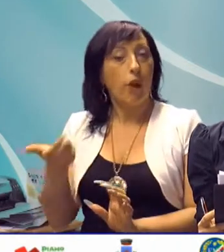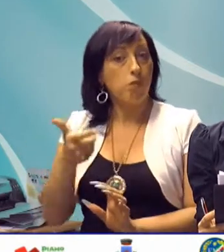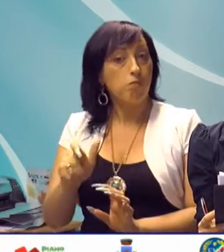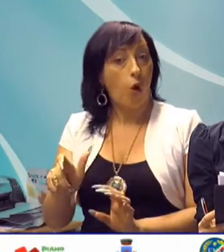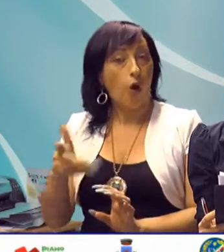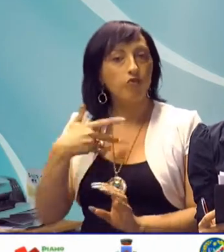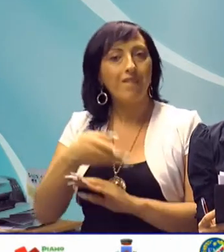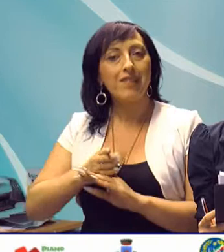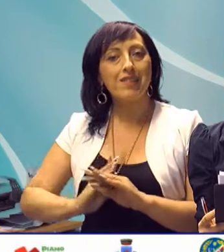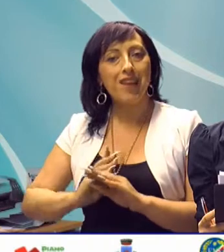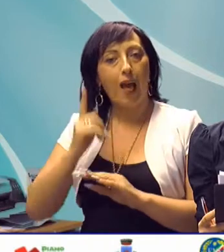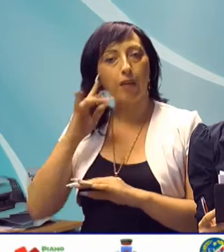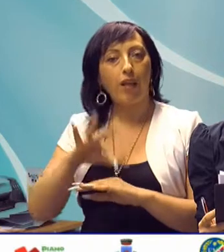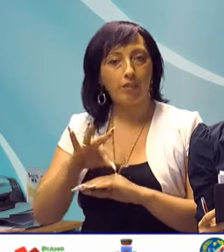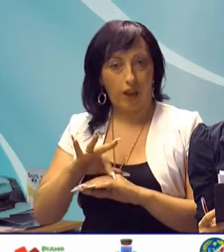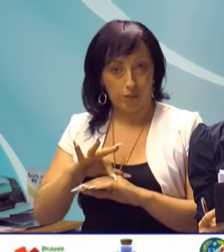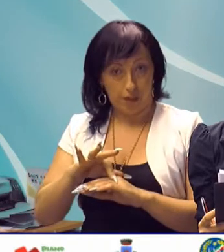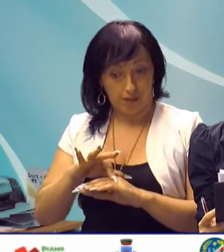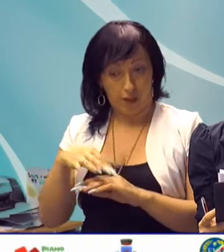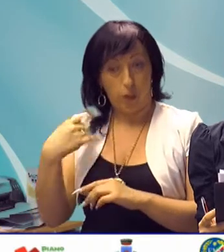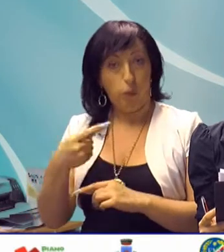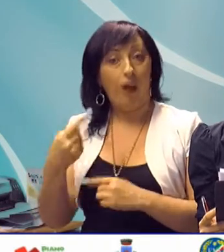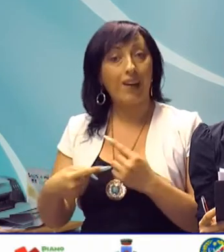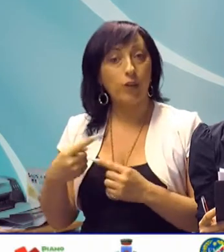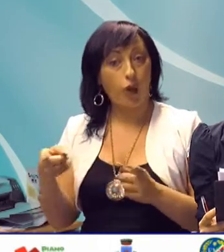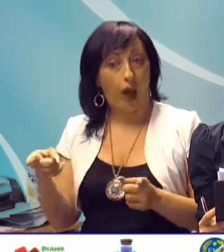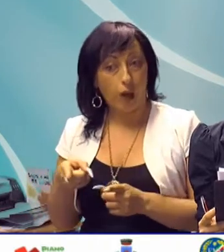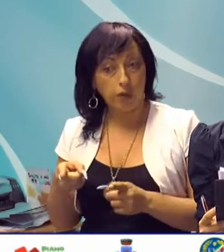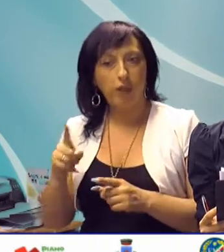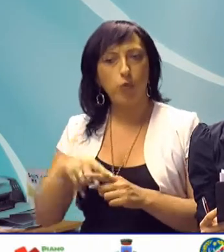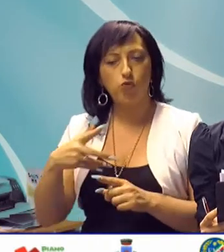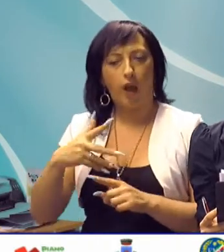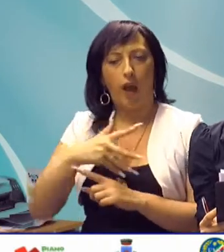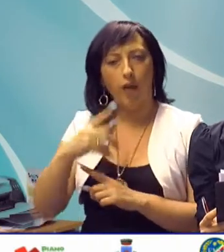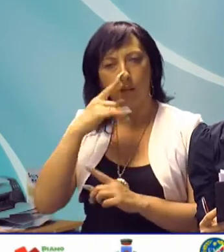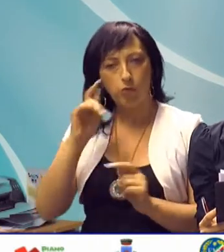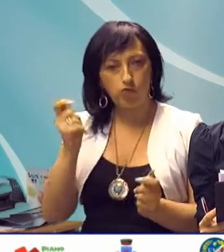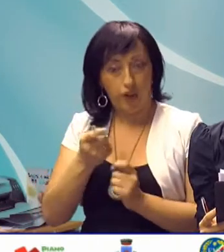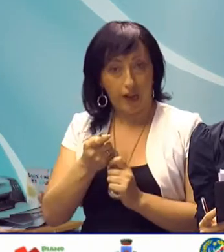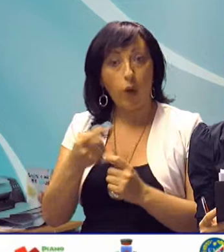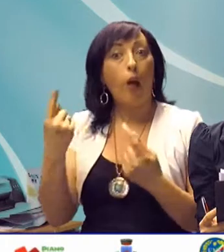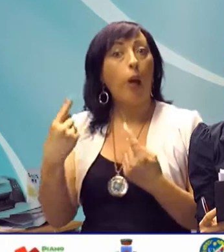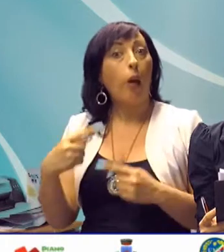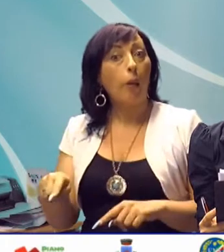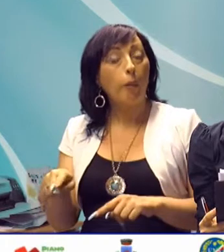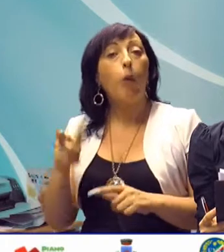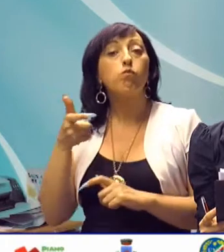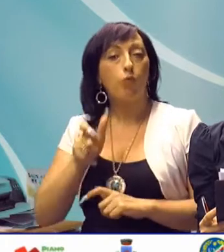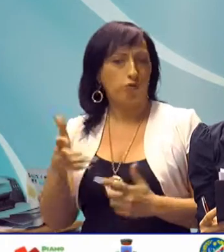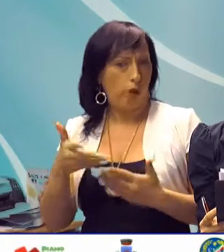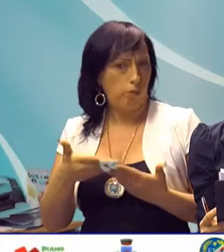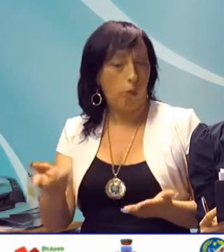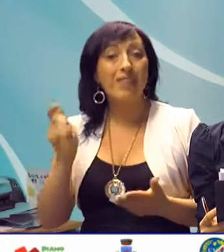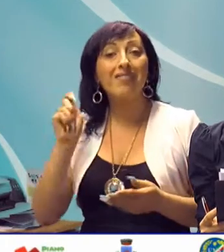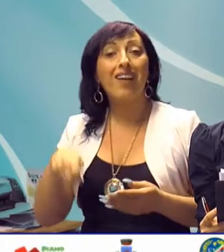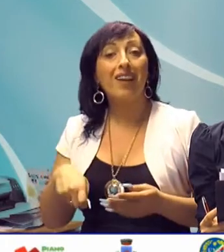-infermità, il rito abbreviato e per le attenuanti generiche. Sono pubbliche le motivazioni della sentenza di